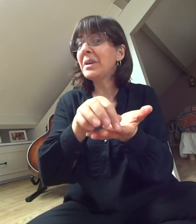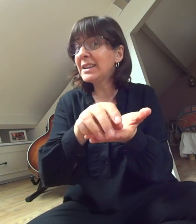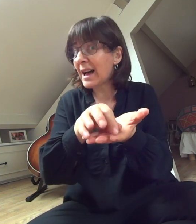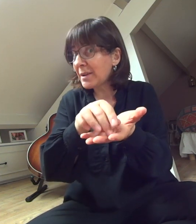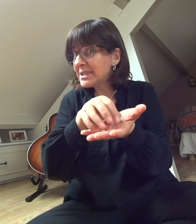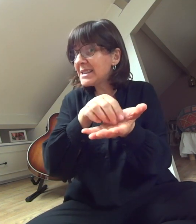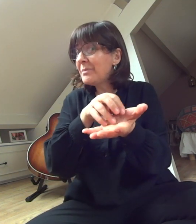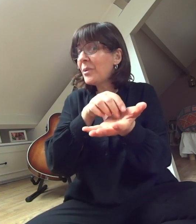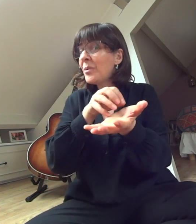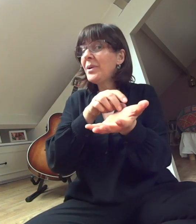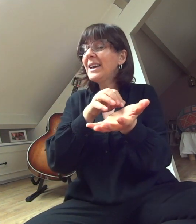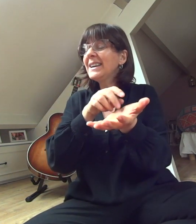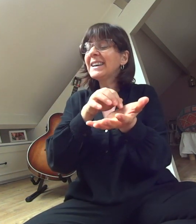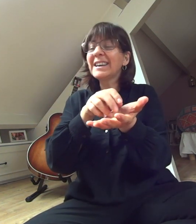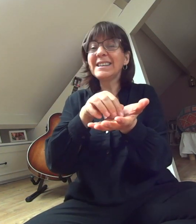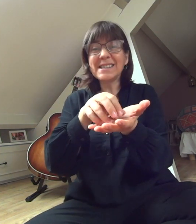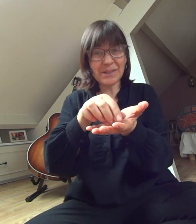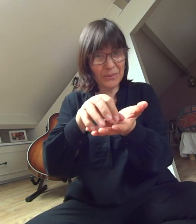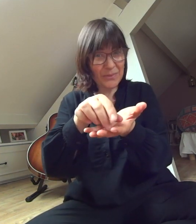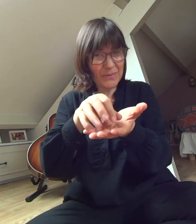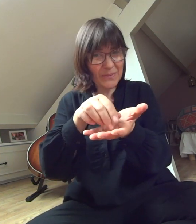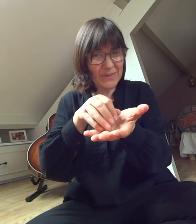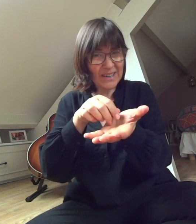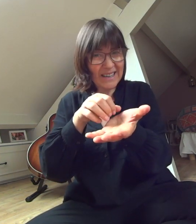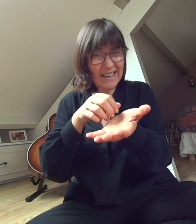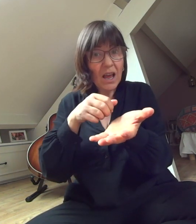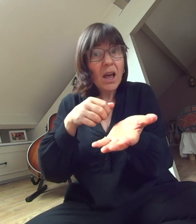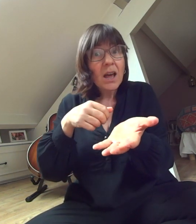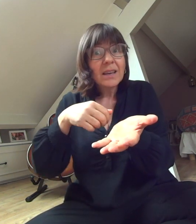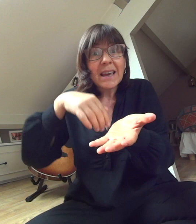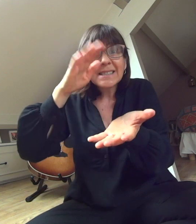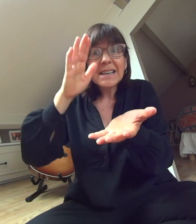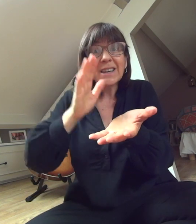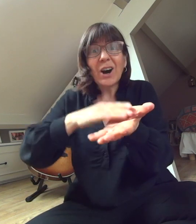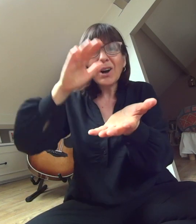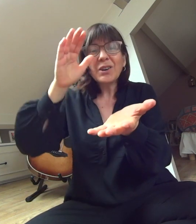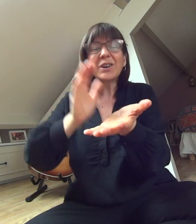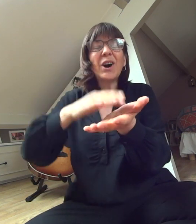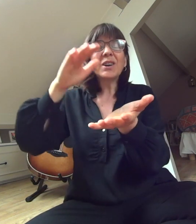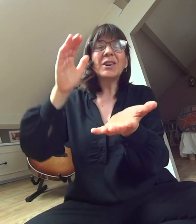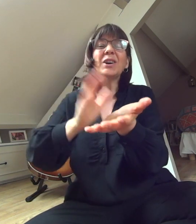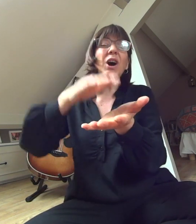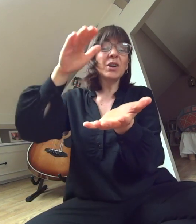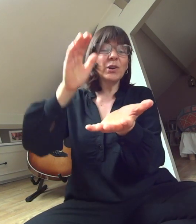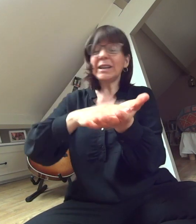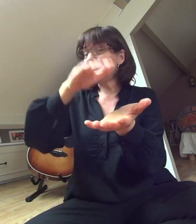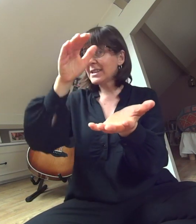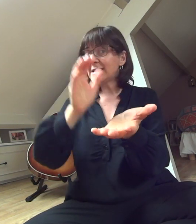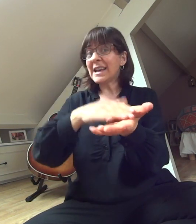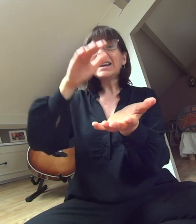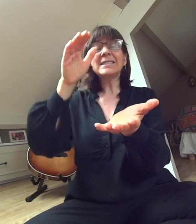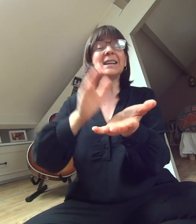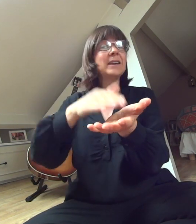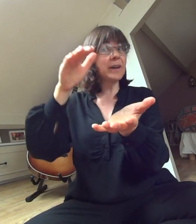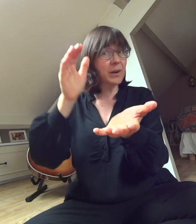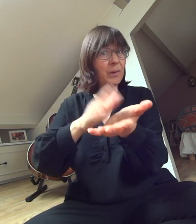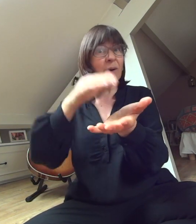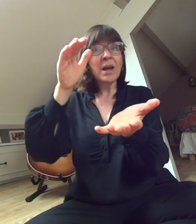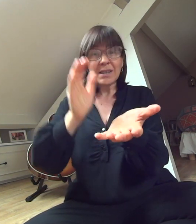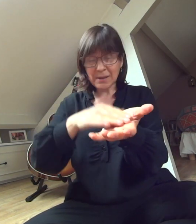mesdames, c'est mon hérisson. Qu'est-ce qui croque, croque, croque les insectes et les verres blancs ? C